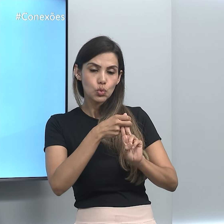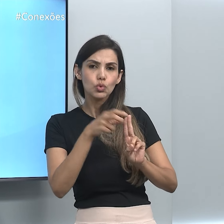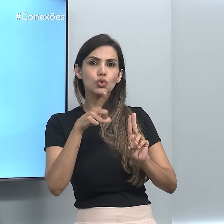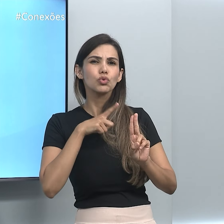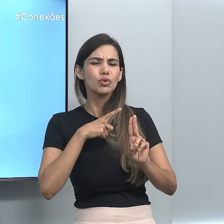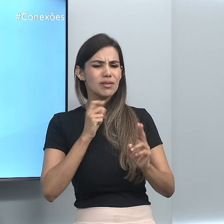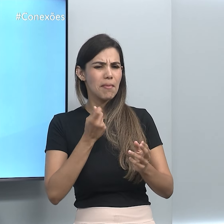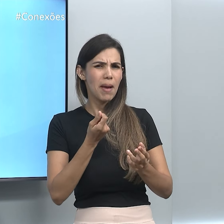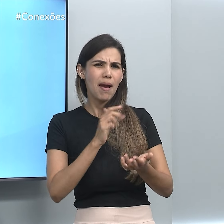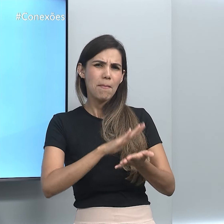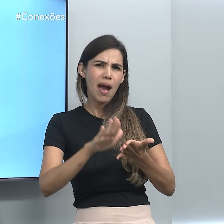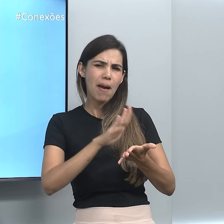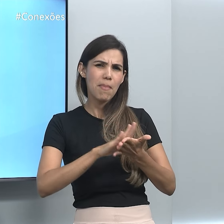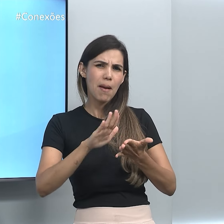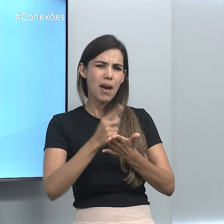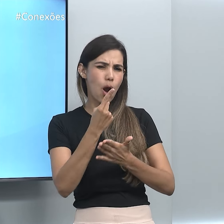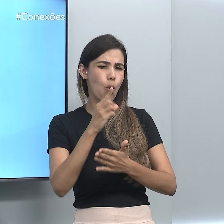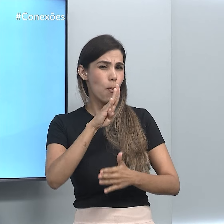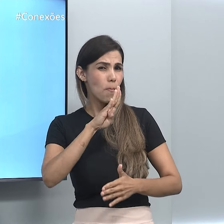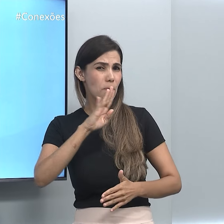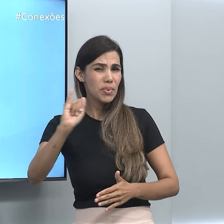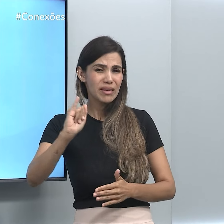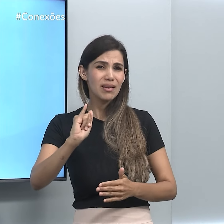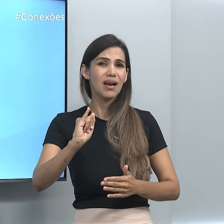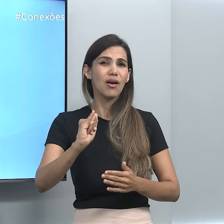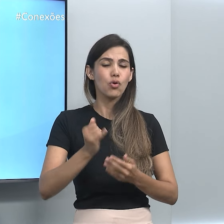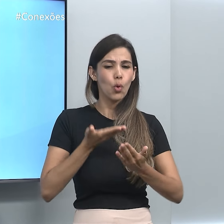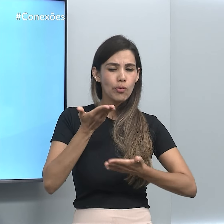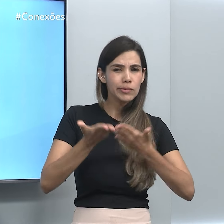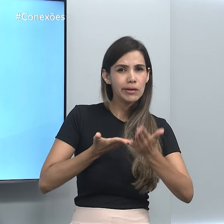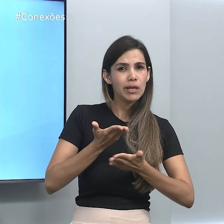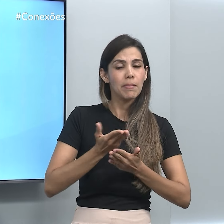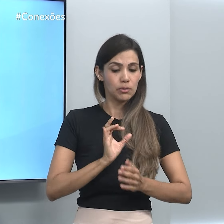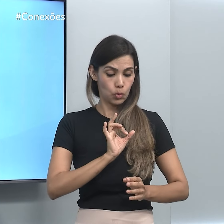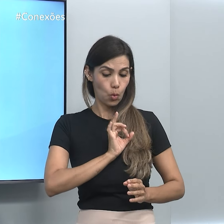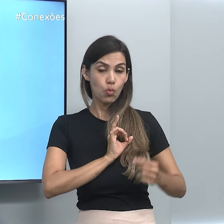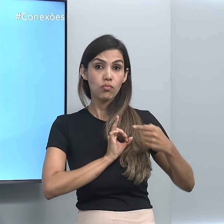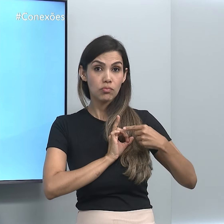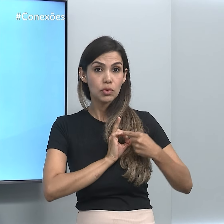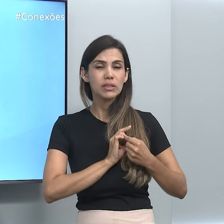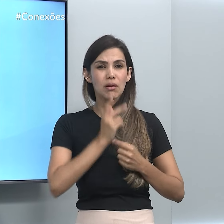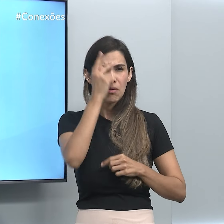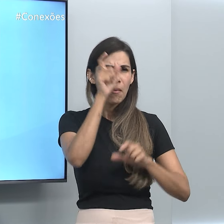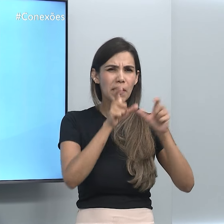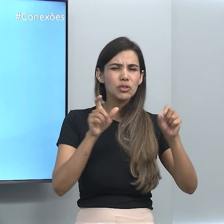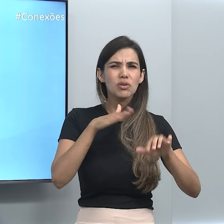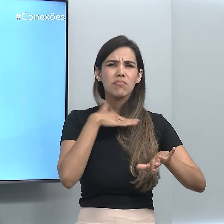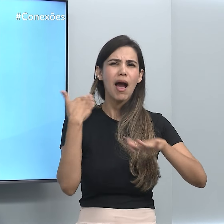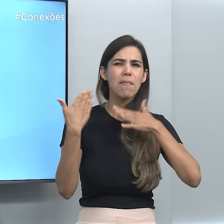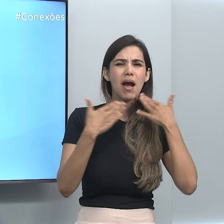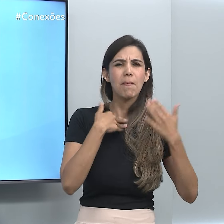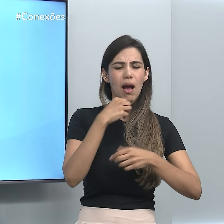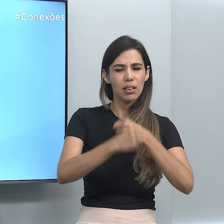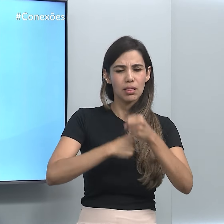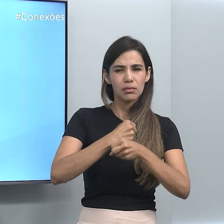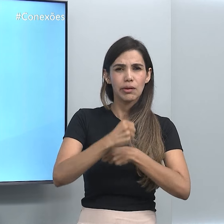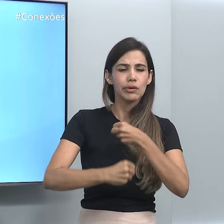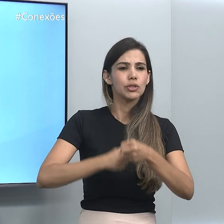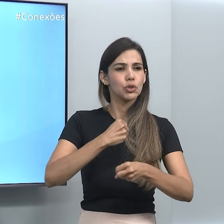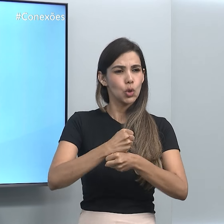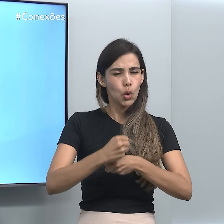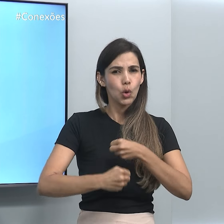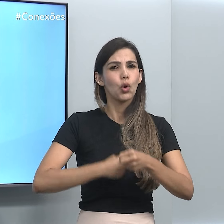bilhão de reais por ano com procedimentos cardiovasculares. Milhares de pessoas morrem anualmente no Brasil em